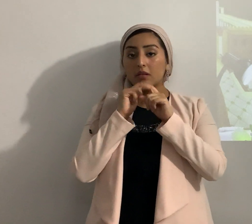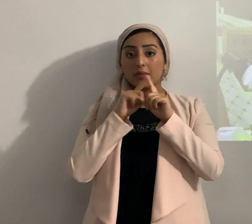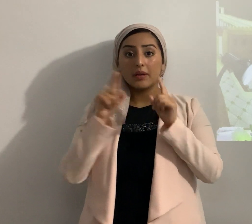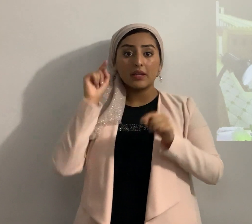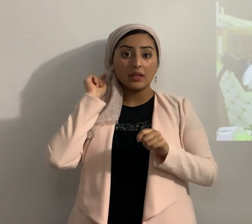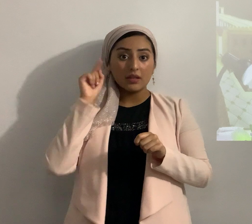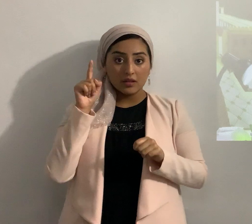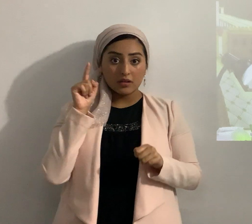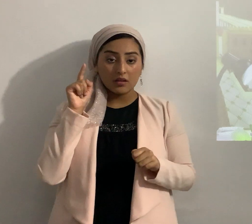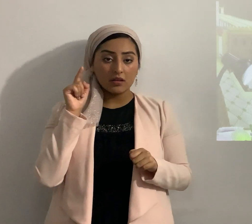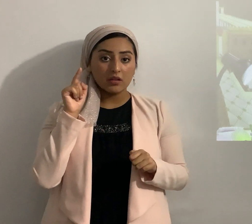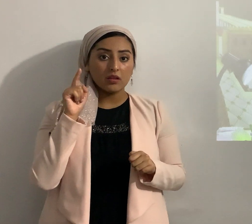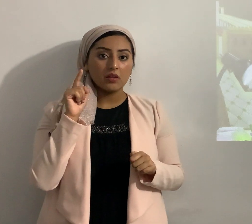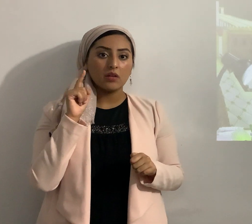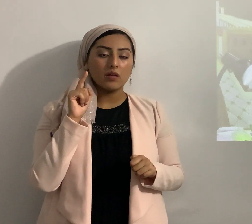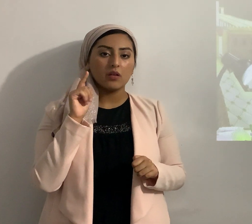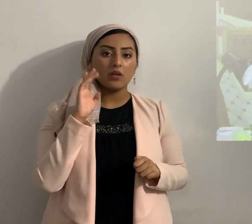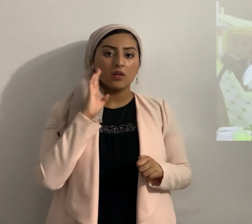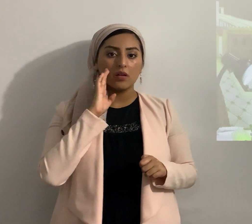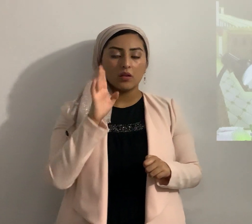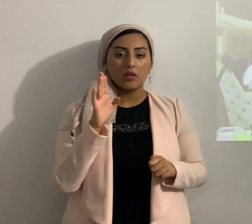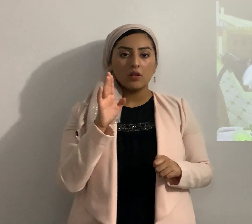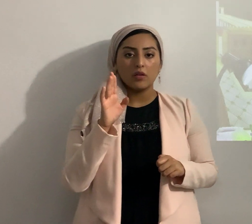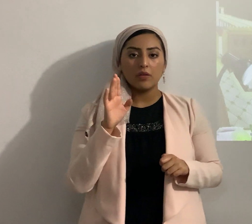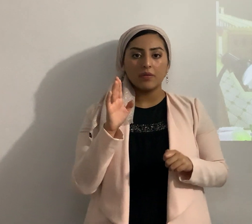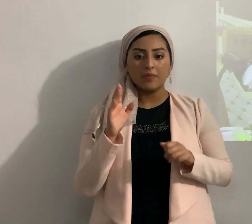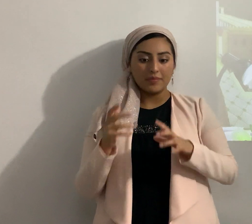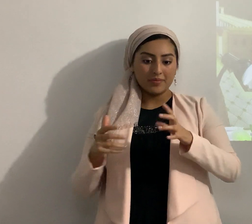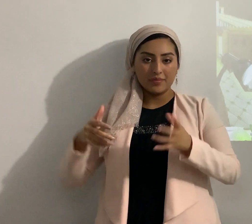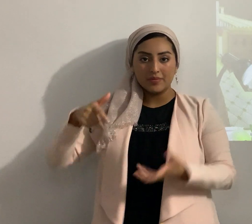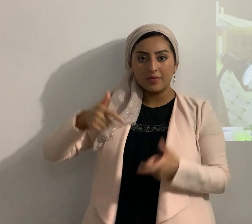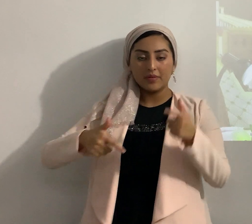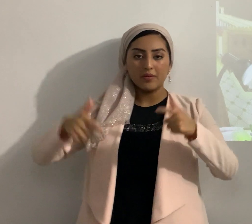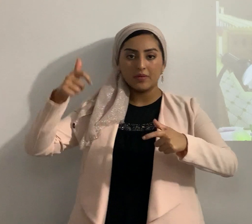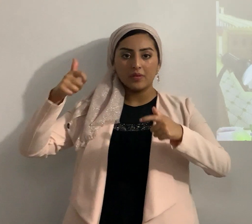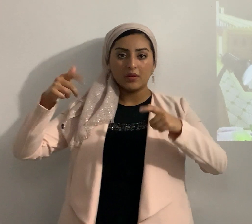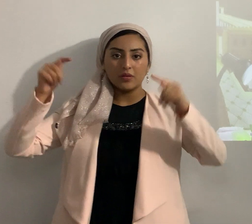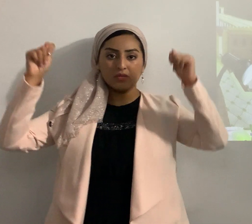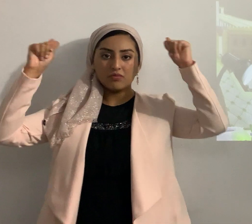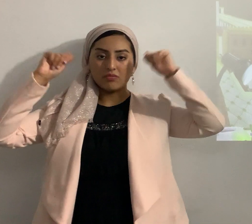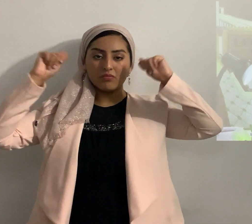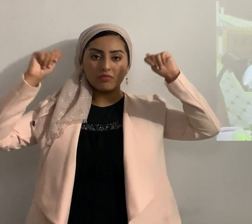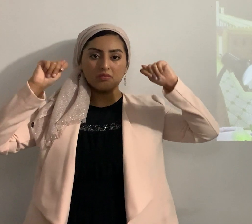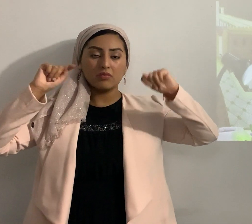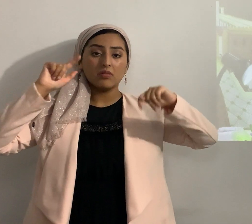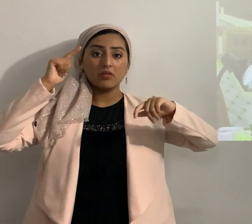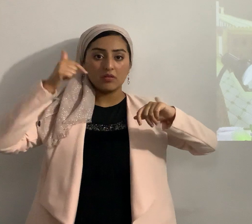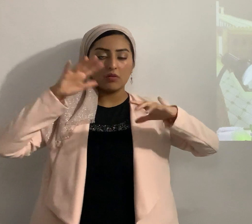va a derramar la tribulación derramar la gran tribulación después va a derramar su ira